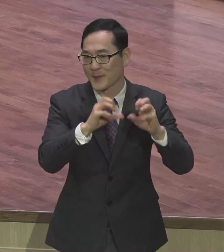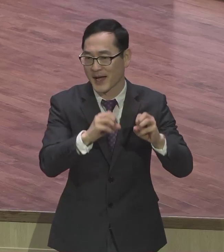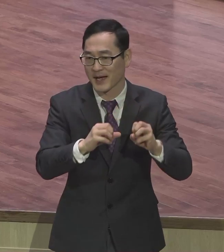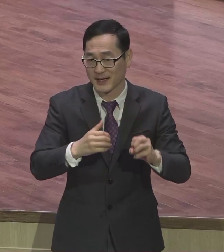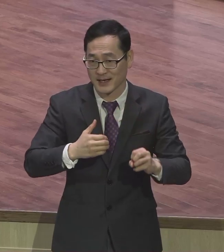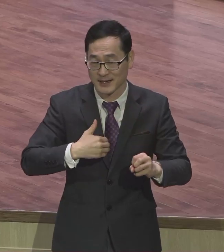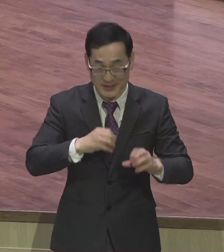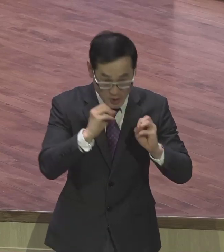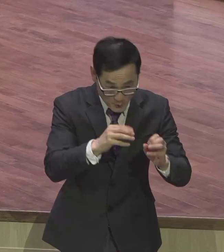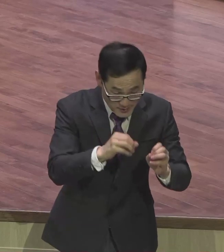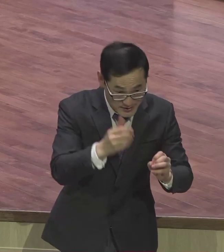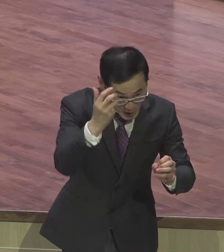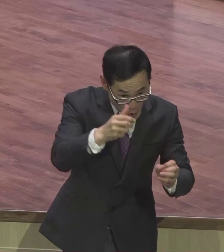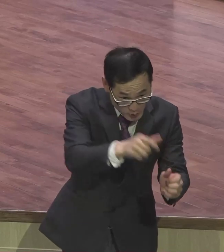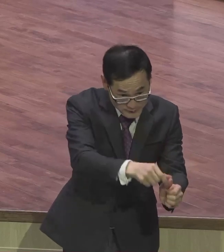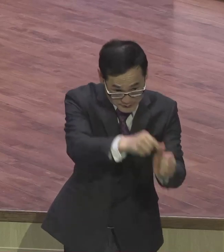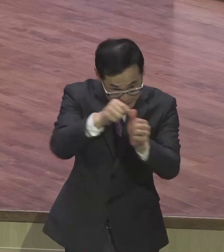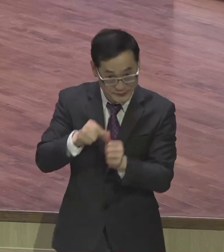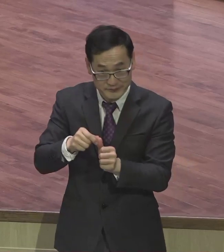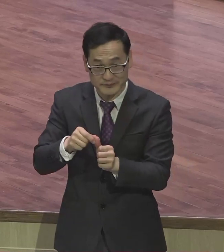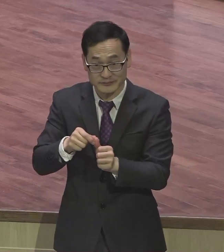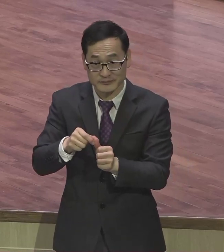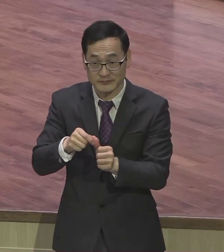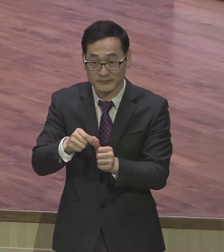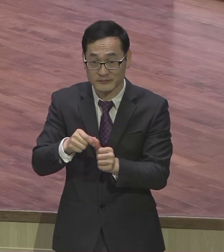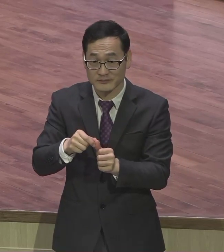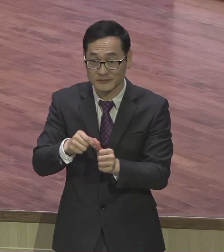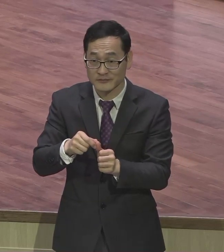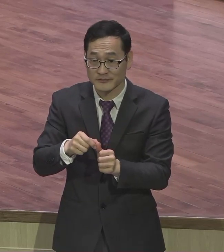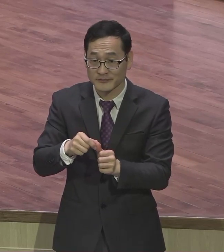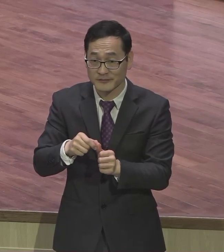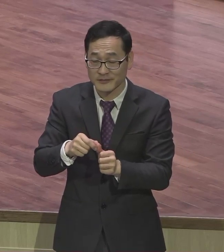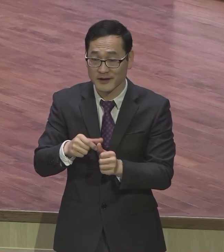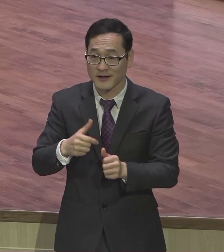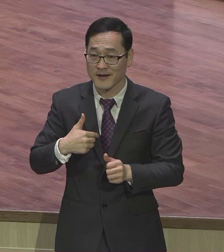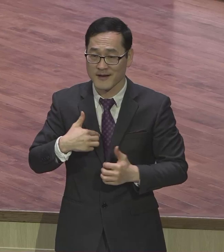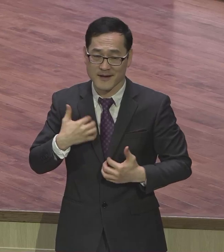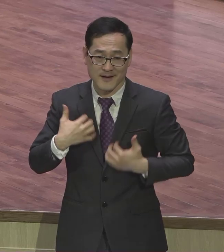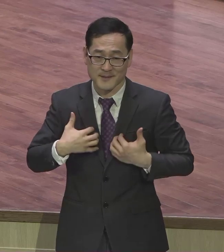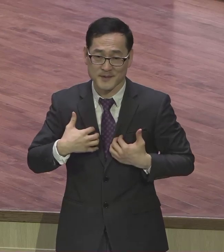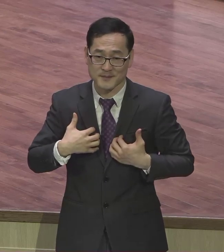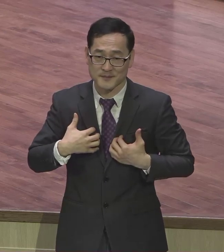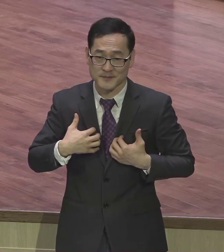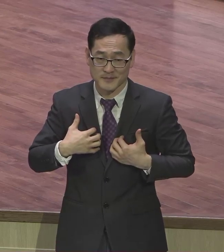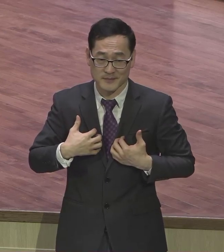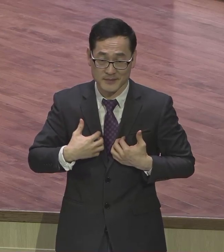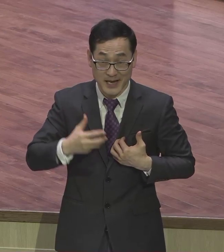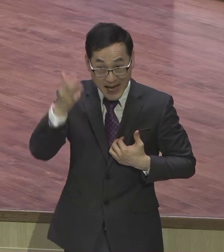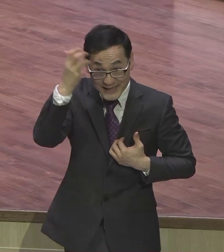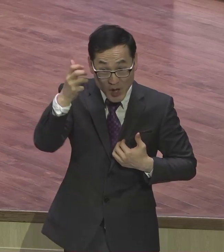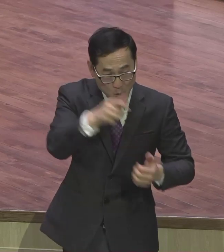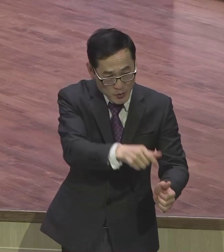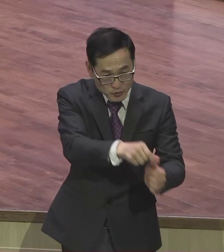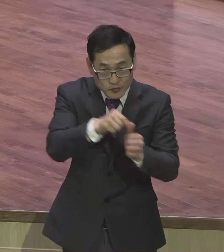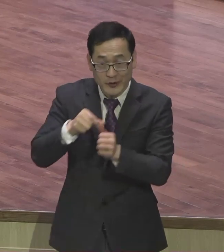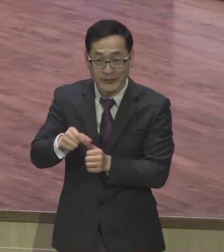돌아올 때 세상에 천금만금 얻은 것처럼 내 마음에 참 기뻄이 넘친다 사도 바울이 기뻄의 근원이